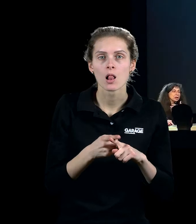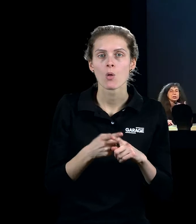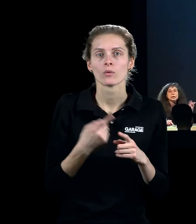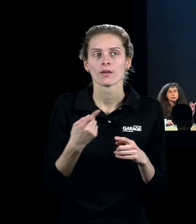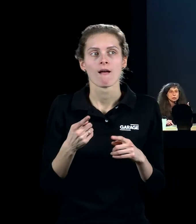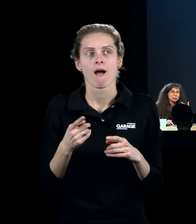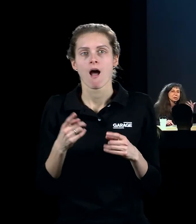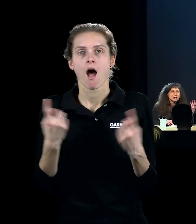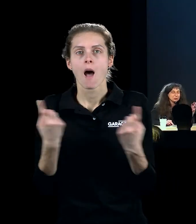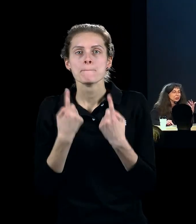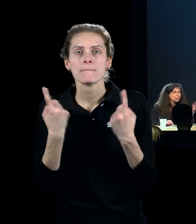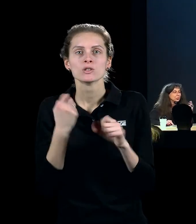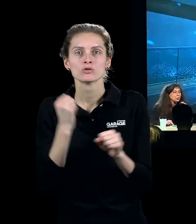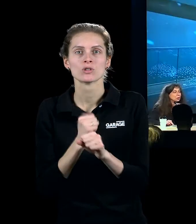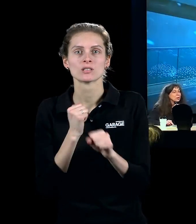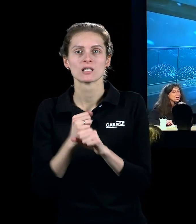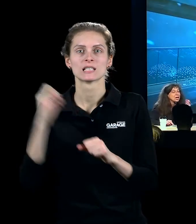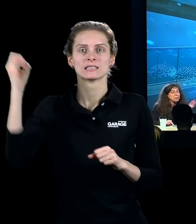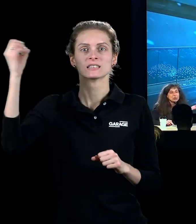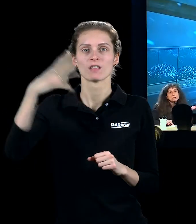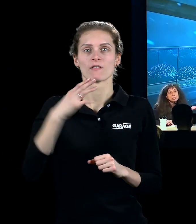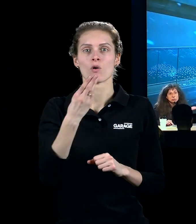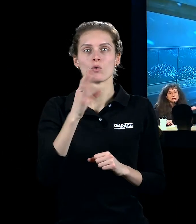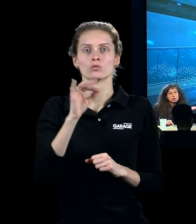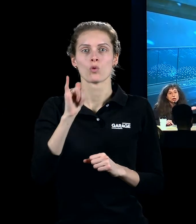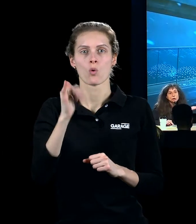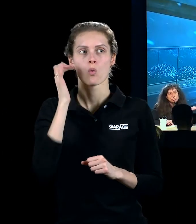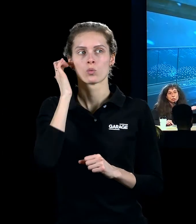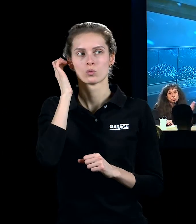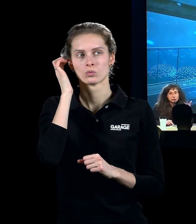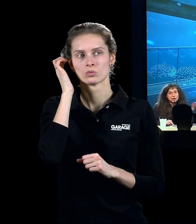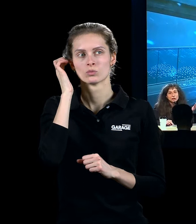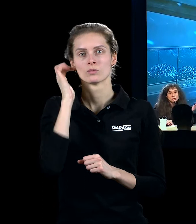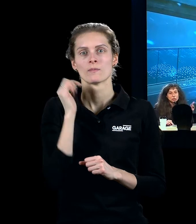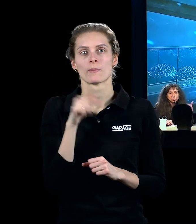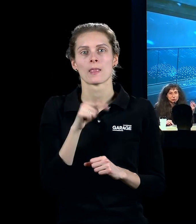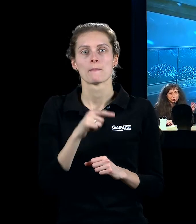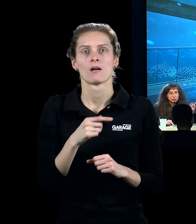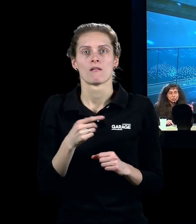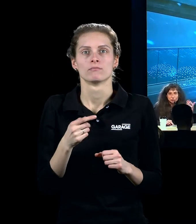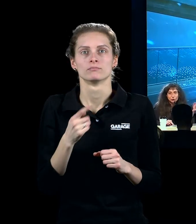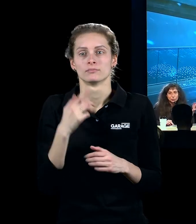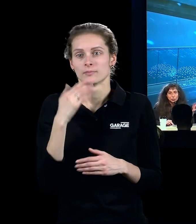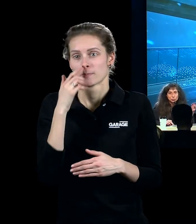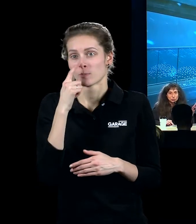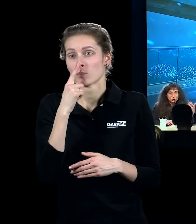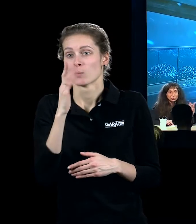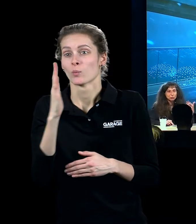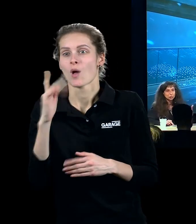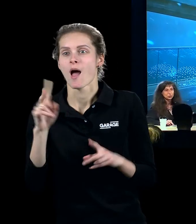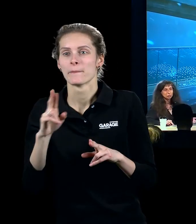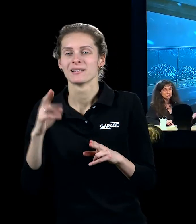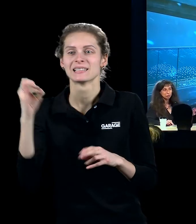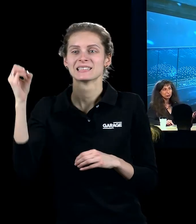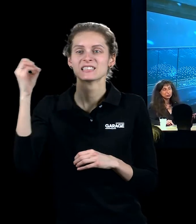абсолютное создание вот такого светового шоу, почти предвосхищающего, собственно, дискотеку, предвосхищающую светомузыку, идеи